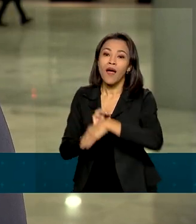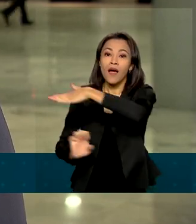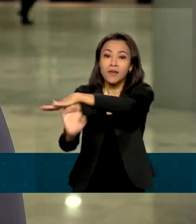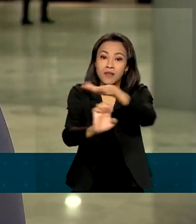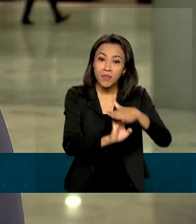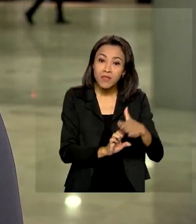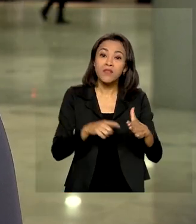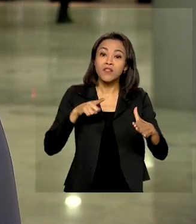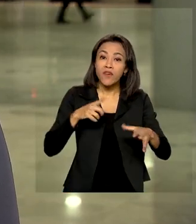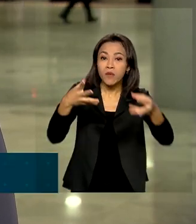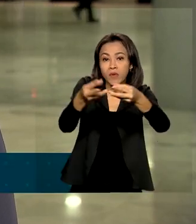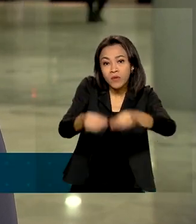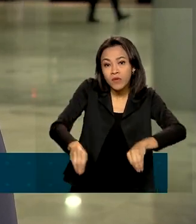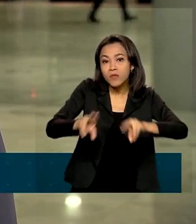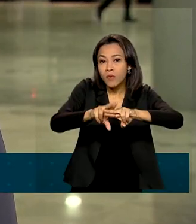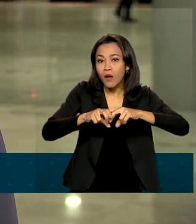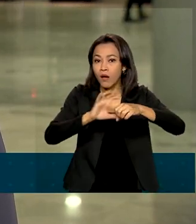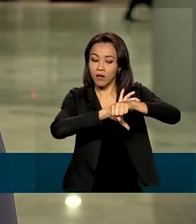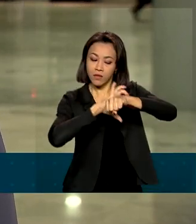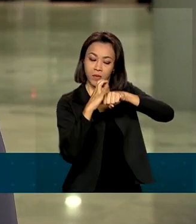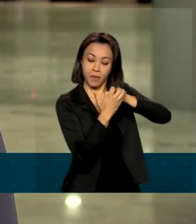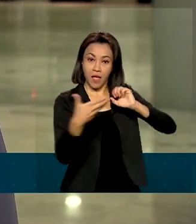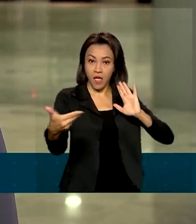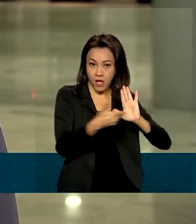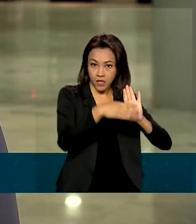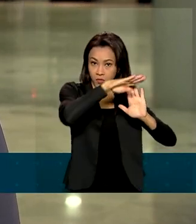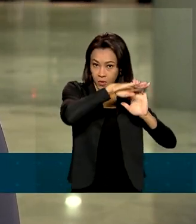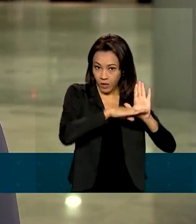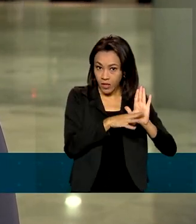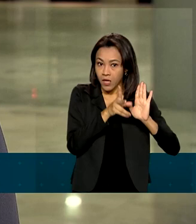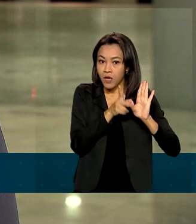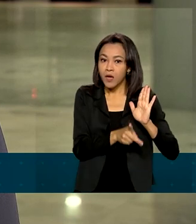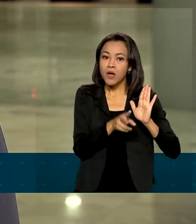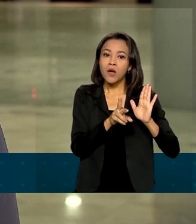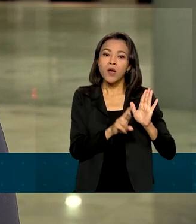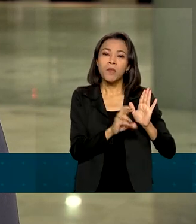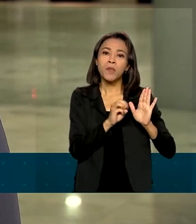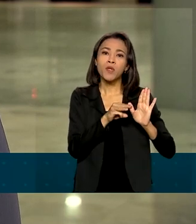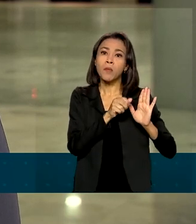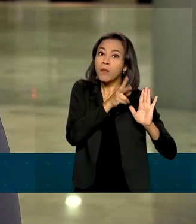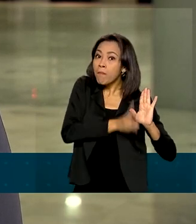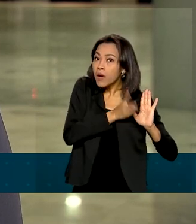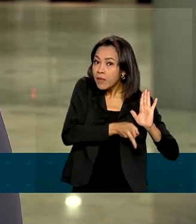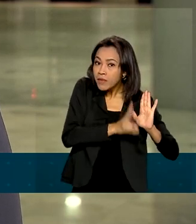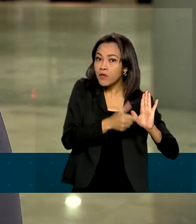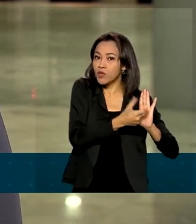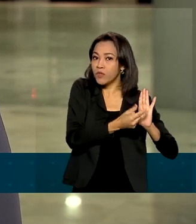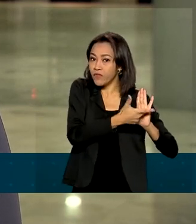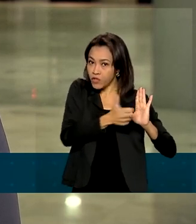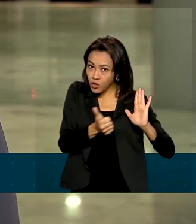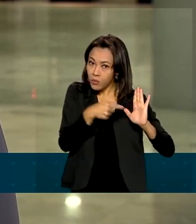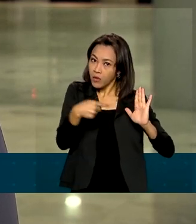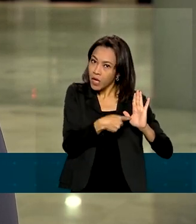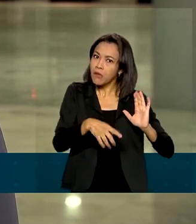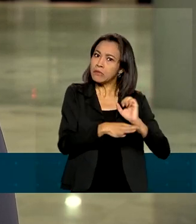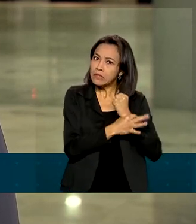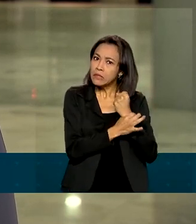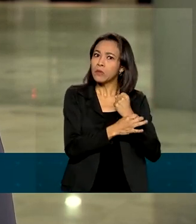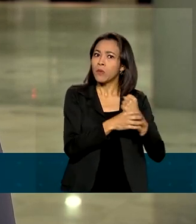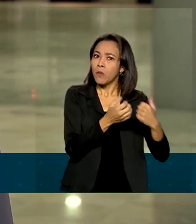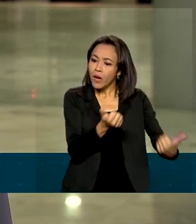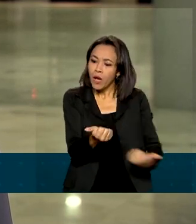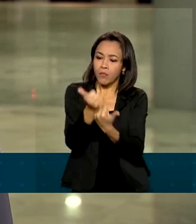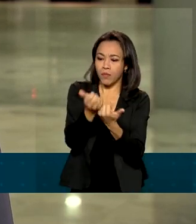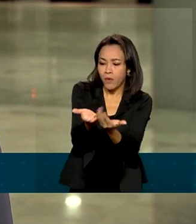pandemia de Covid-19. O programa se tornou permanente em 2021, tendo como garantidor de parte dos riscos